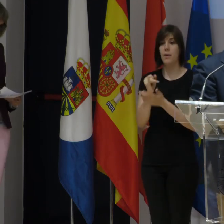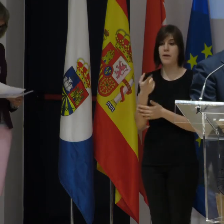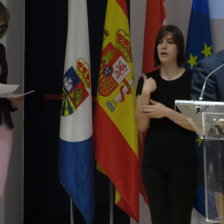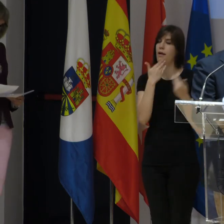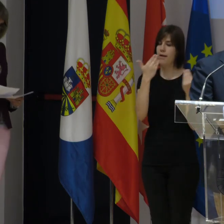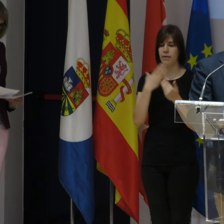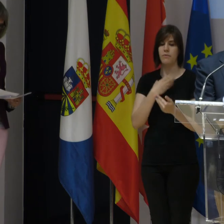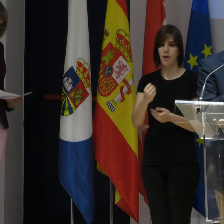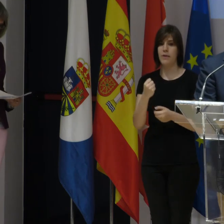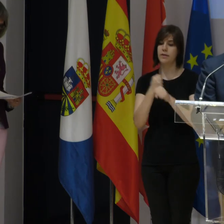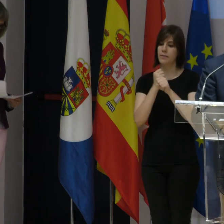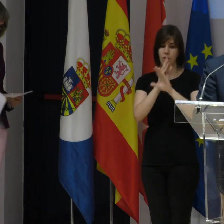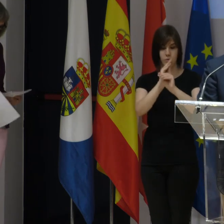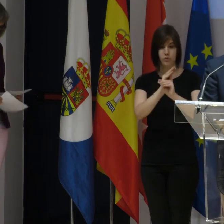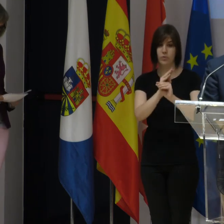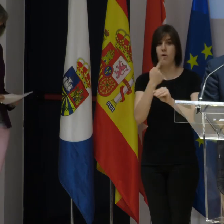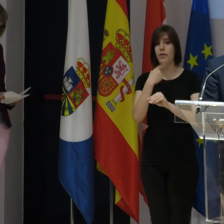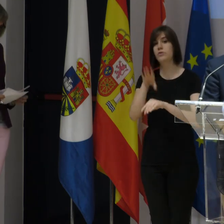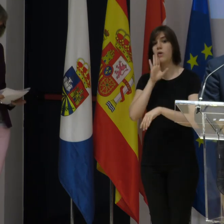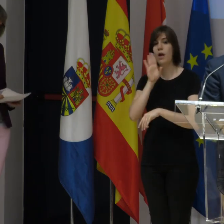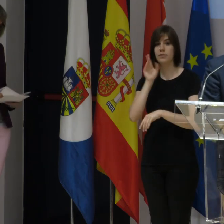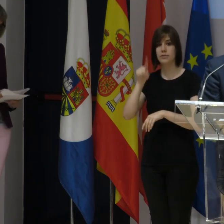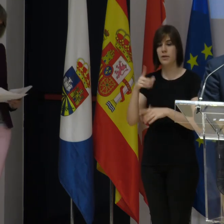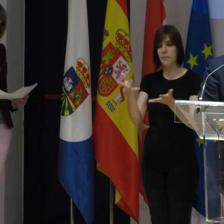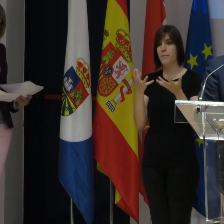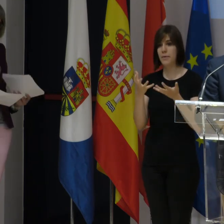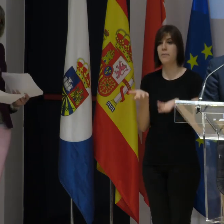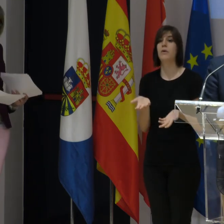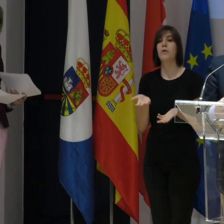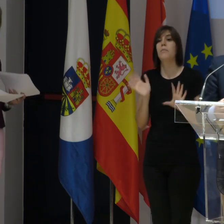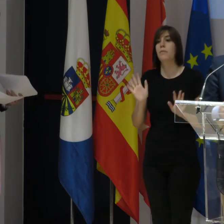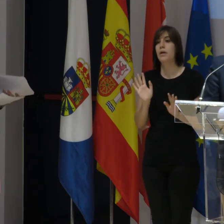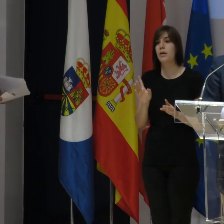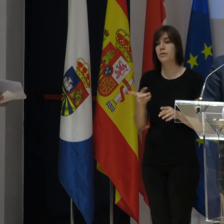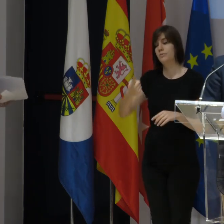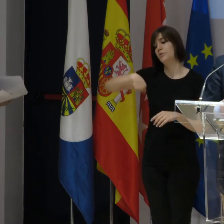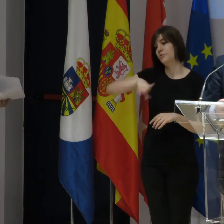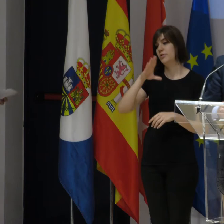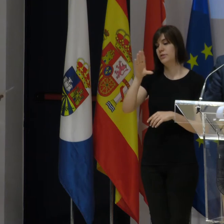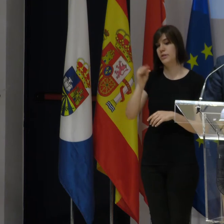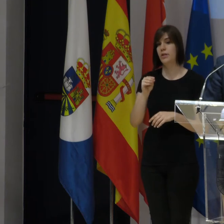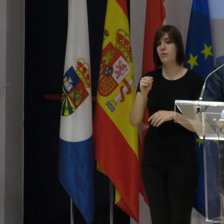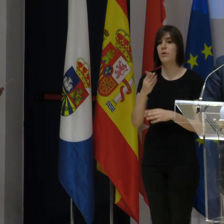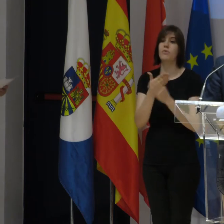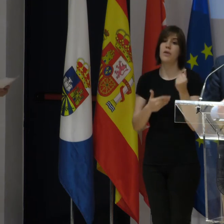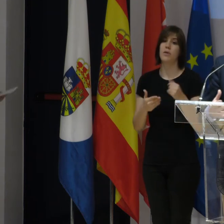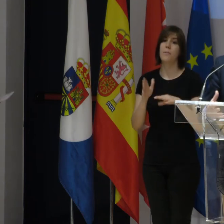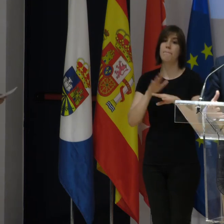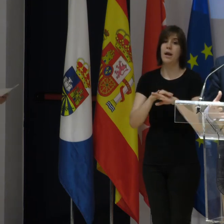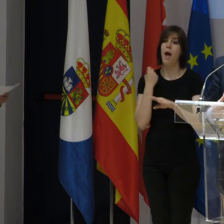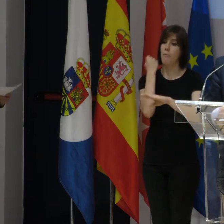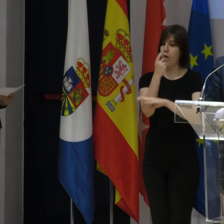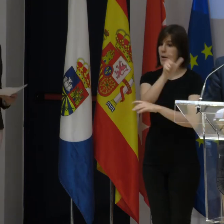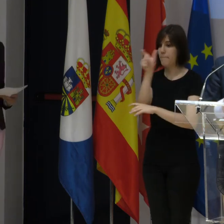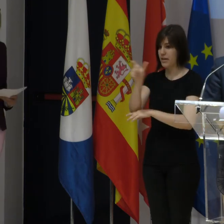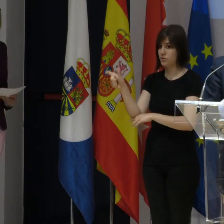facilitar las cosas. Lo han dicho antes otros que han precedido en el uso de la palabra. Ahora, como comprenderéis, una fundación como la nuestra que se dedica a prestar apoyos a